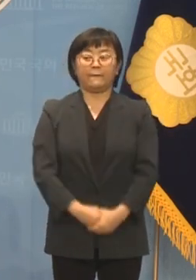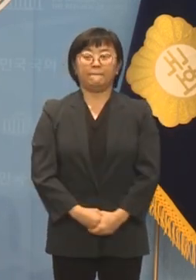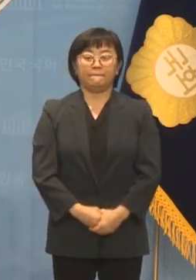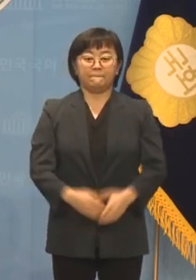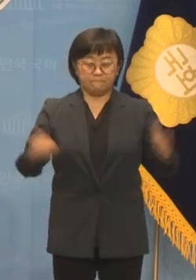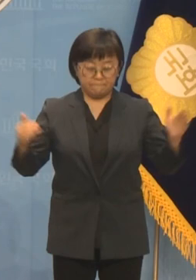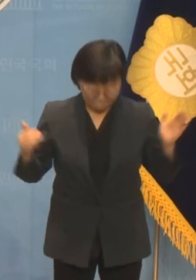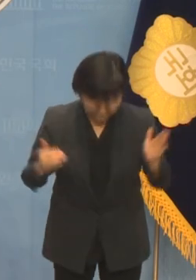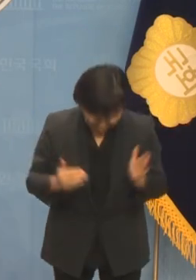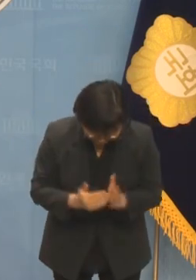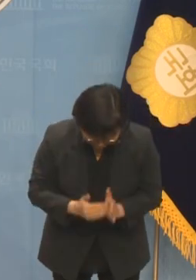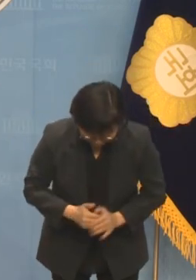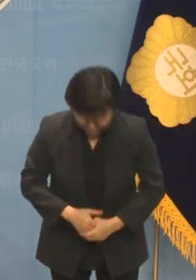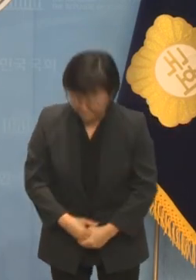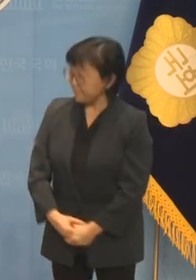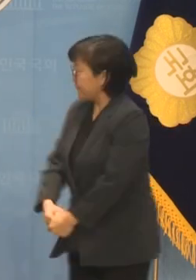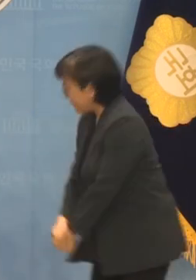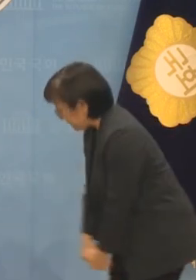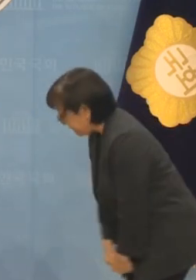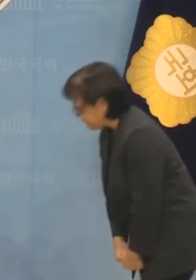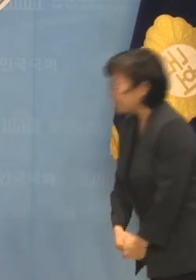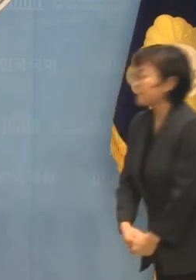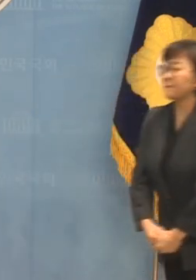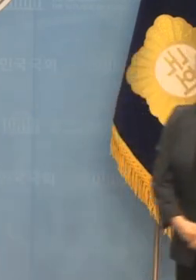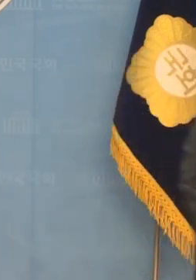이상입니다. 수고하셨습니다.